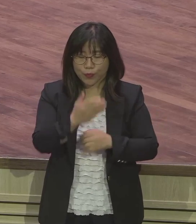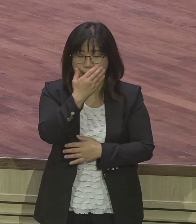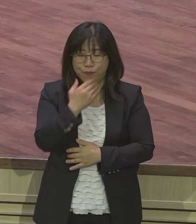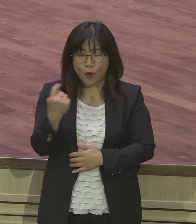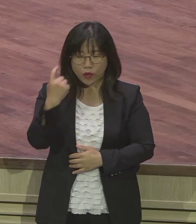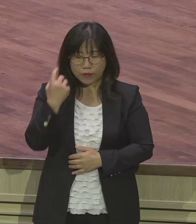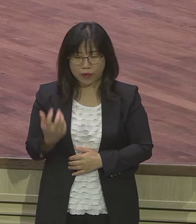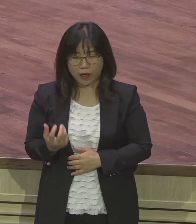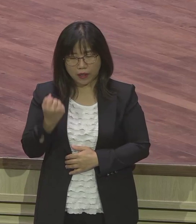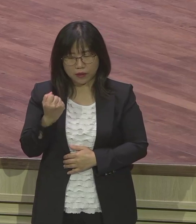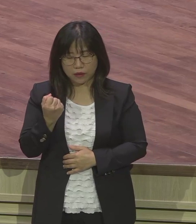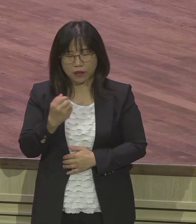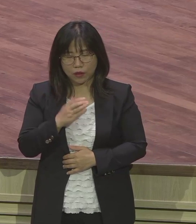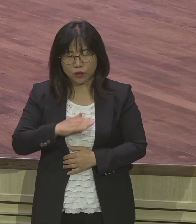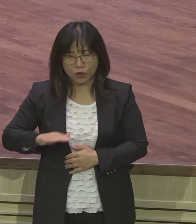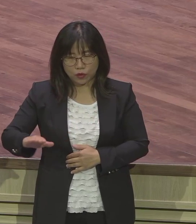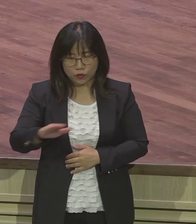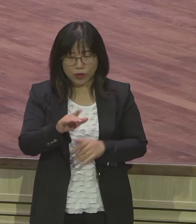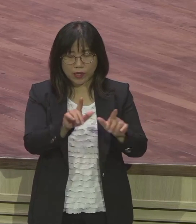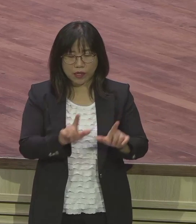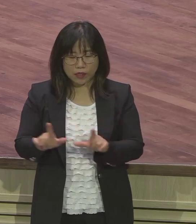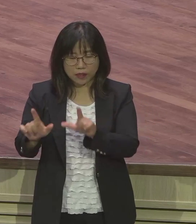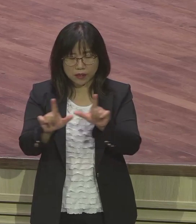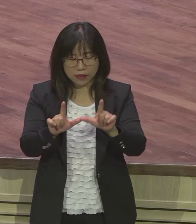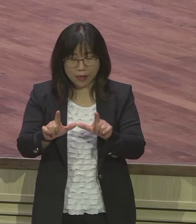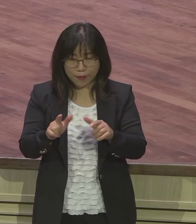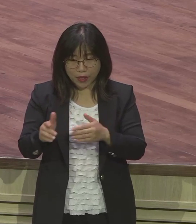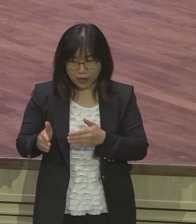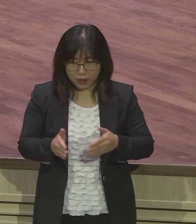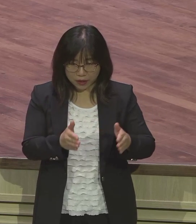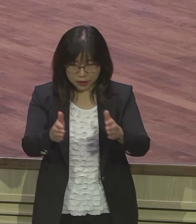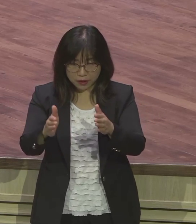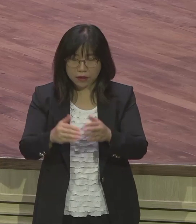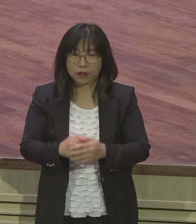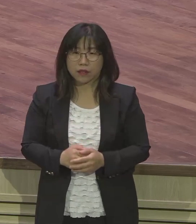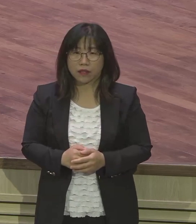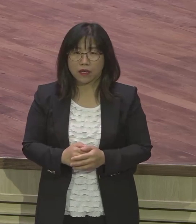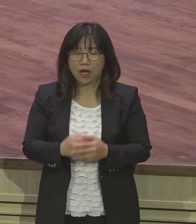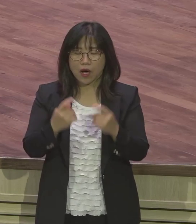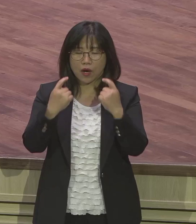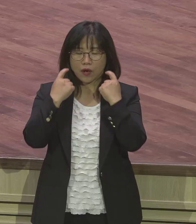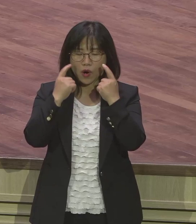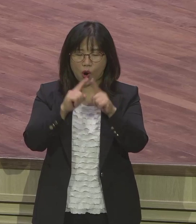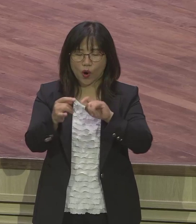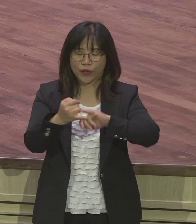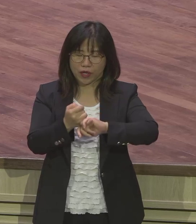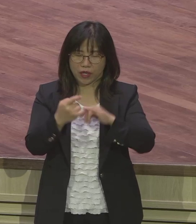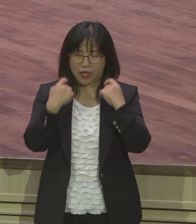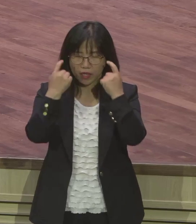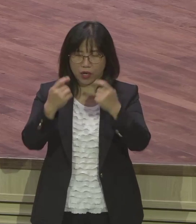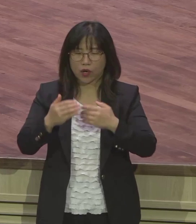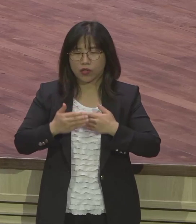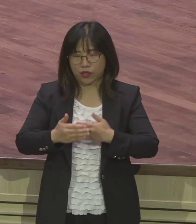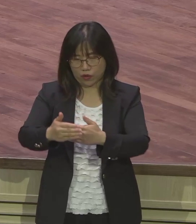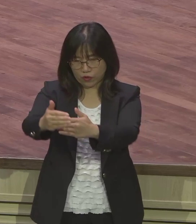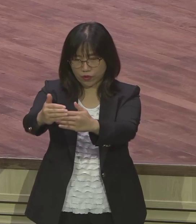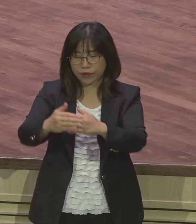삶이라는 것은요 단순하든 복잡하든 은약의 여정이다 은약의 여정이에요 우리